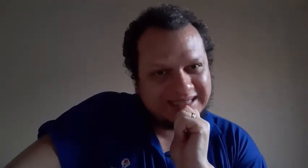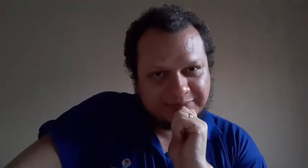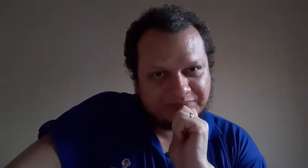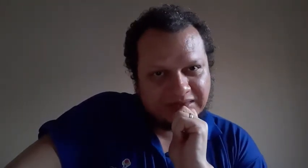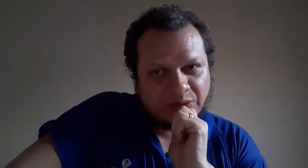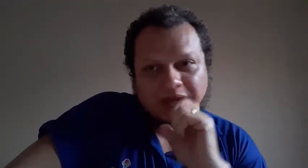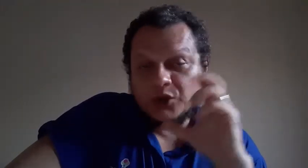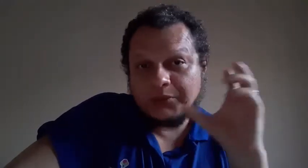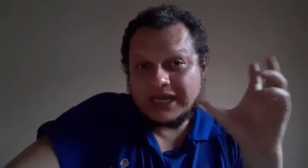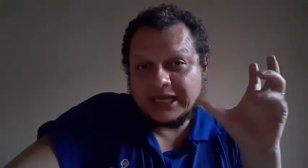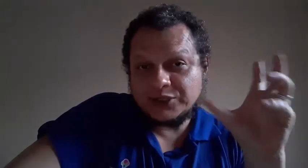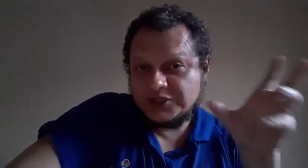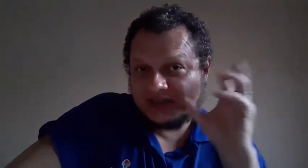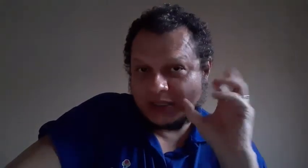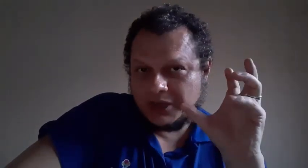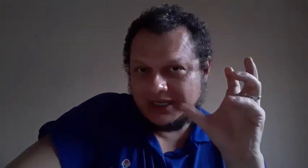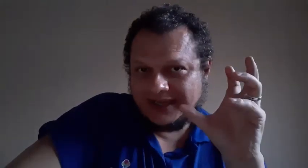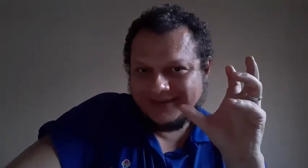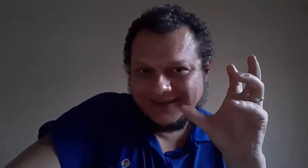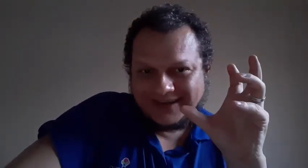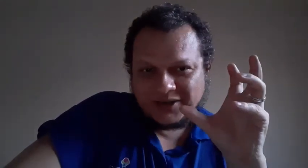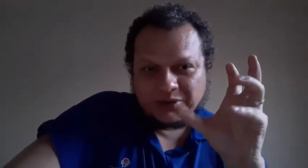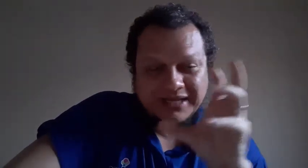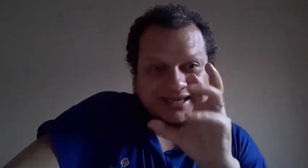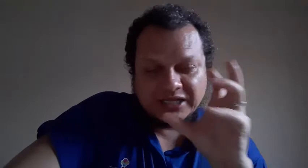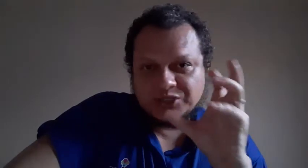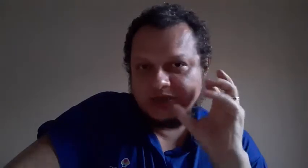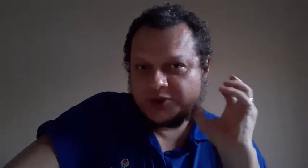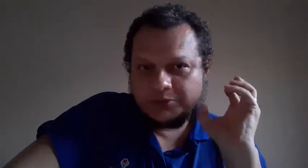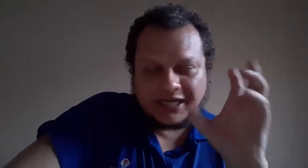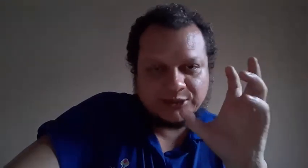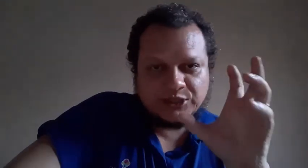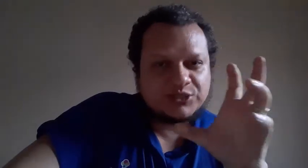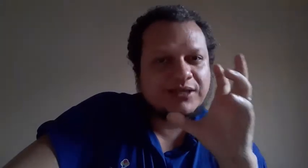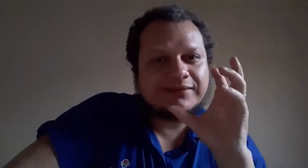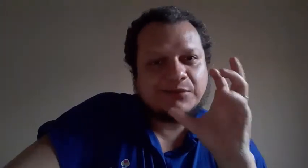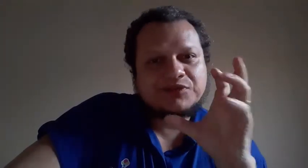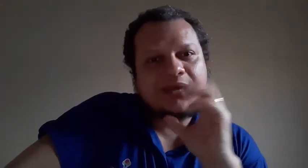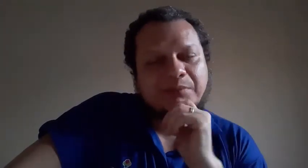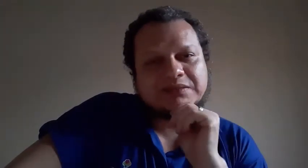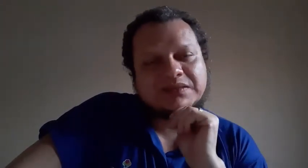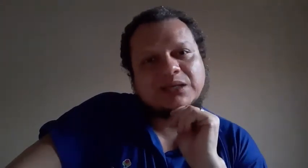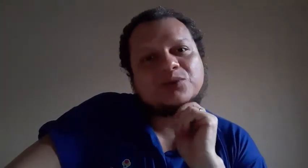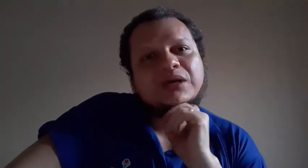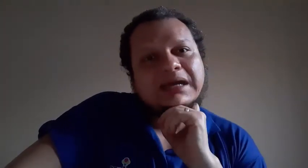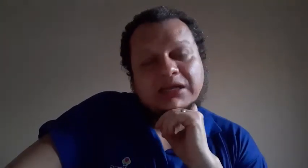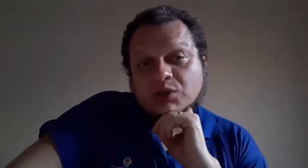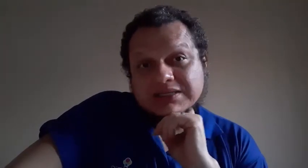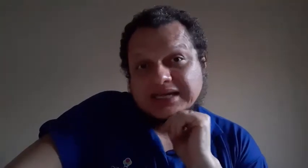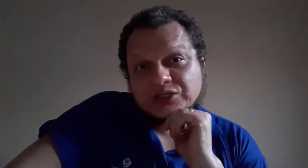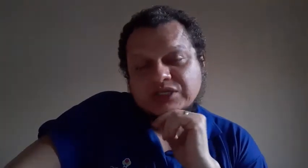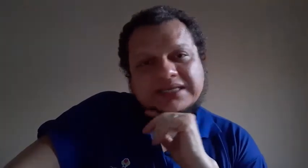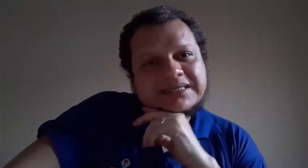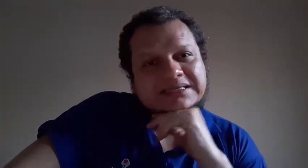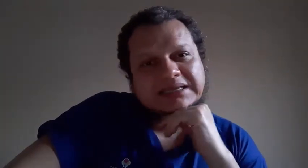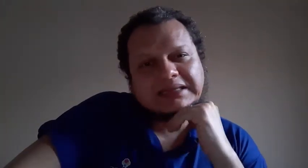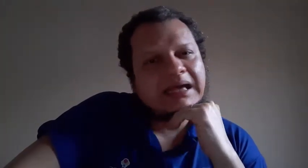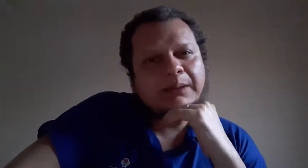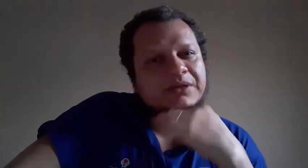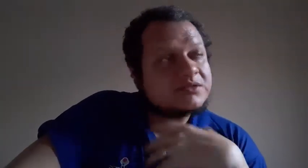sim. Então, economia criativa, estamos aí, hein? Economia criativa, economia artística, estamos aí pensando em nós, artistas, intérpretes,